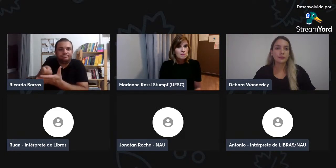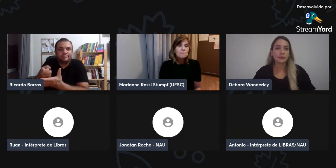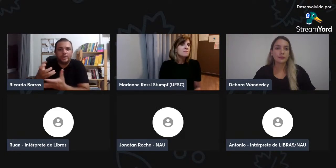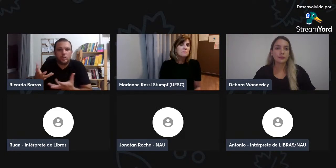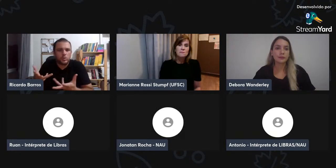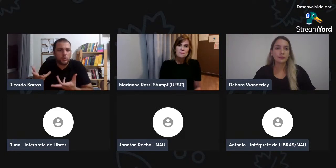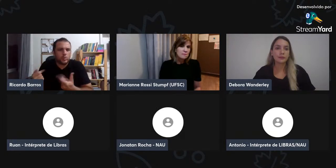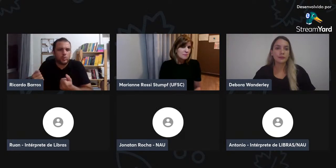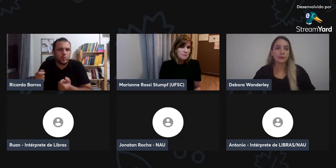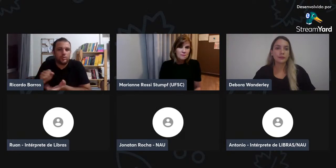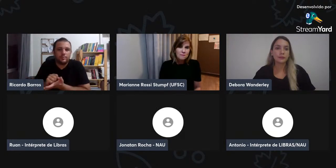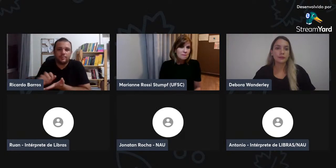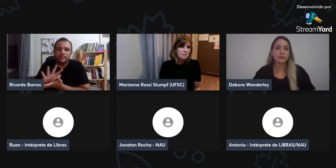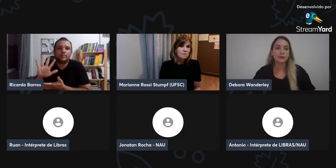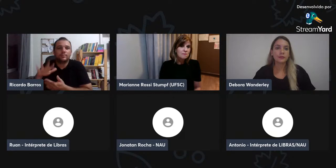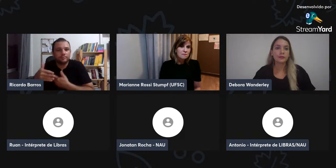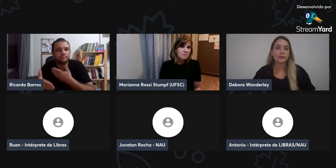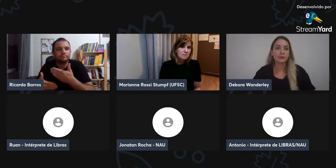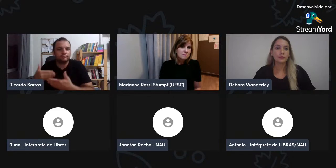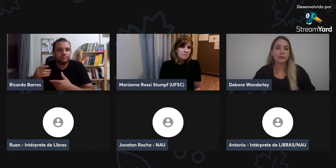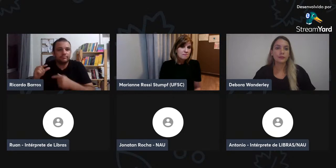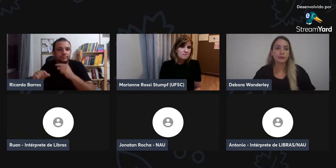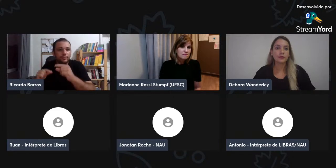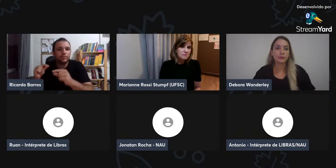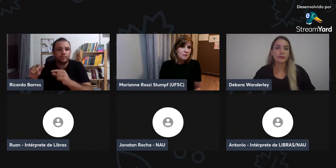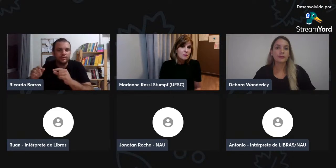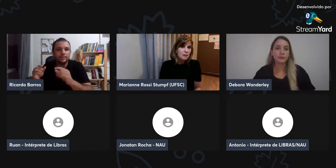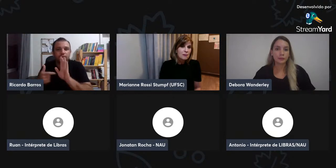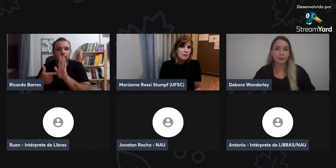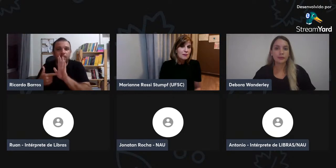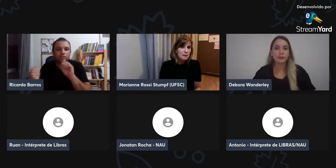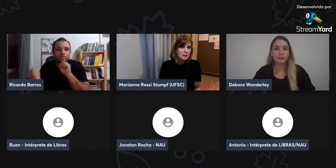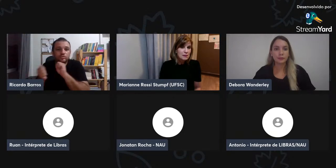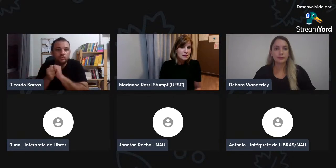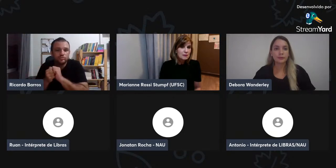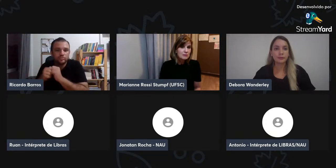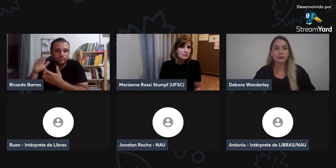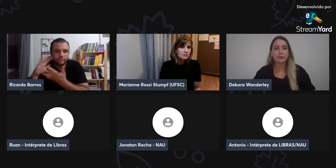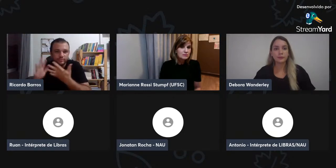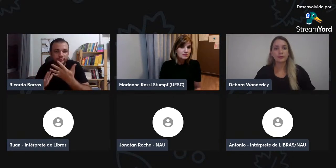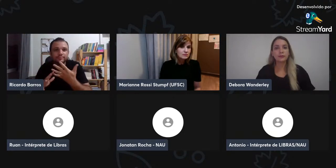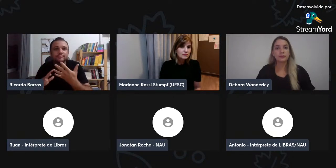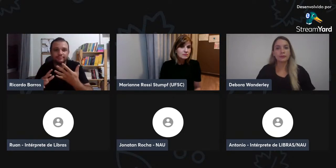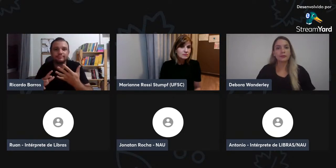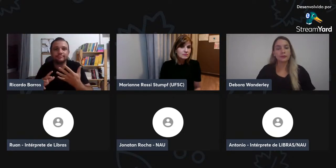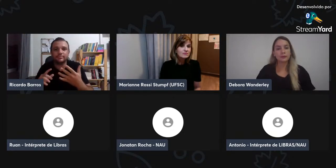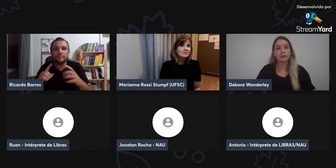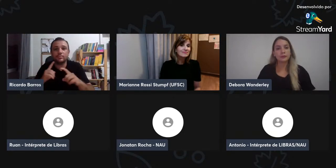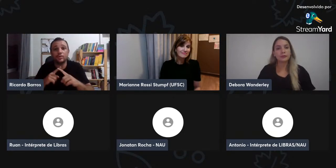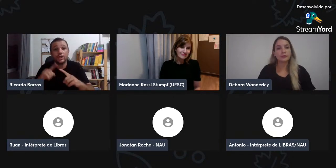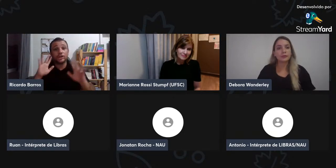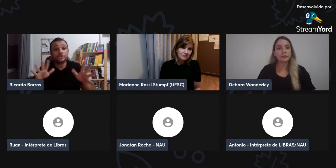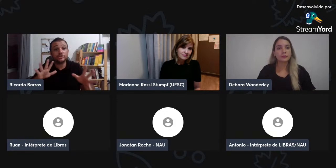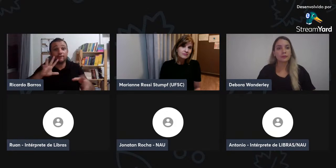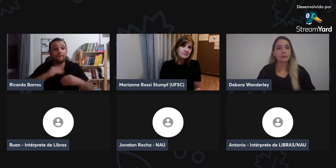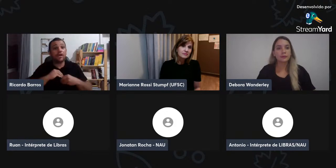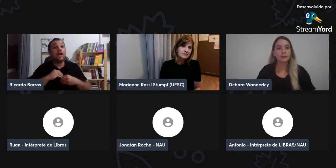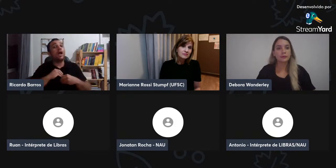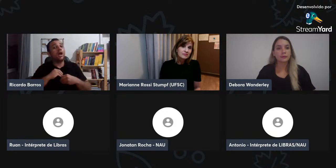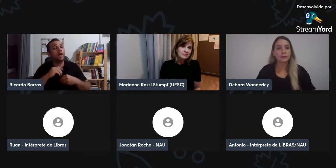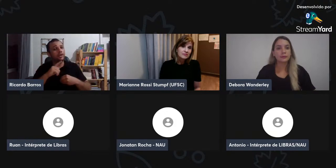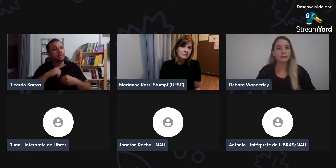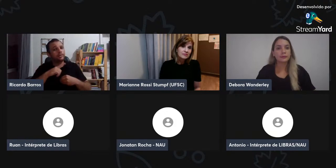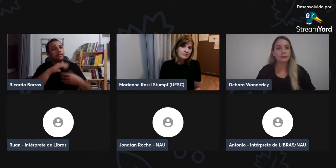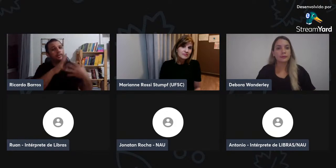Então, de fato, não é impor, mas, motivar e fomentar, para que eles possam ter acesso,